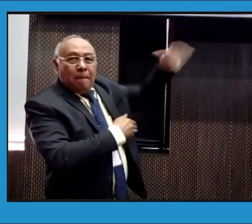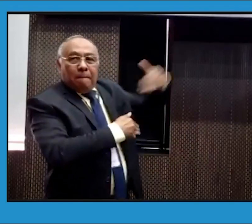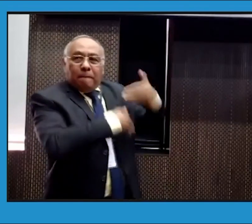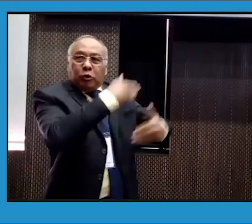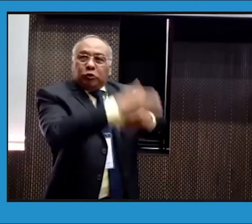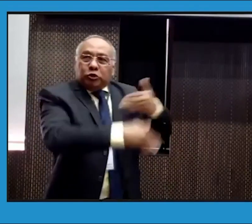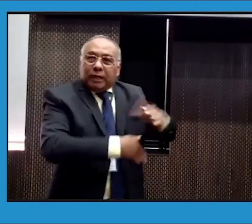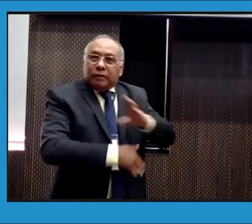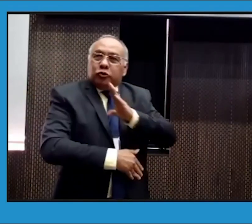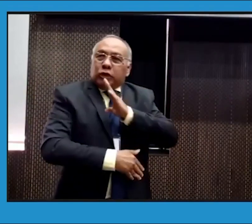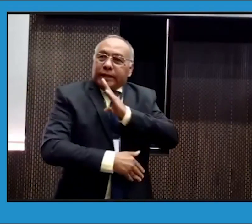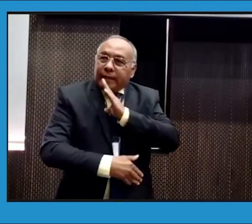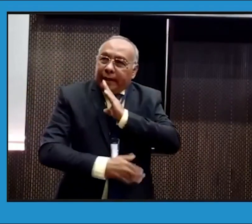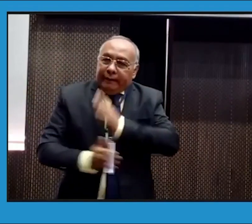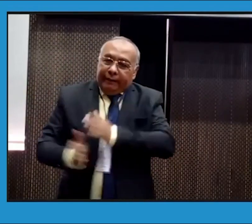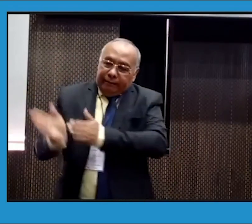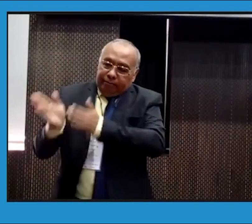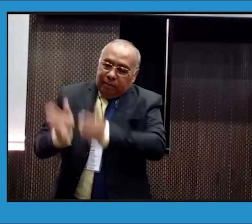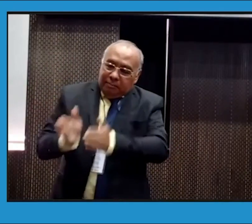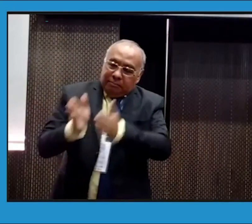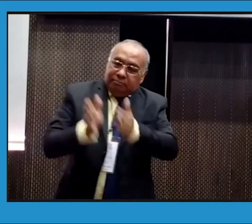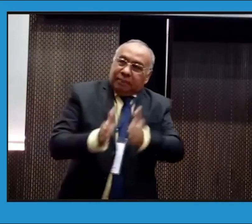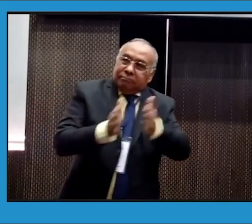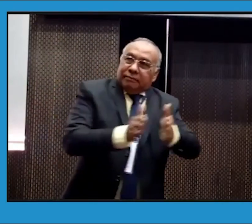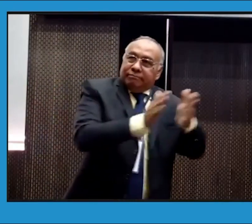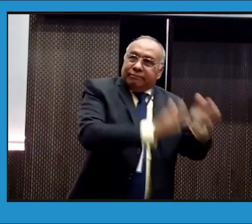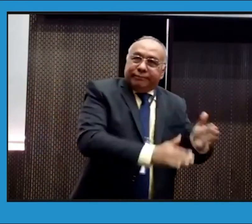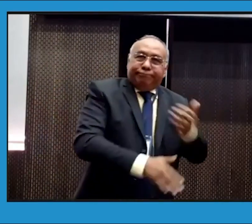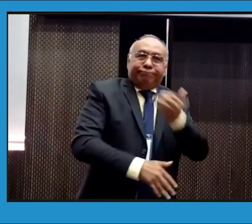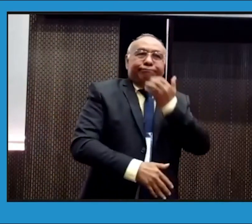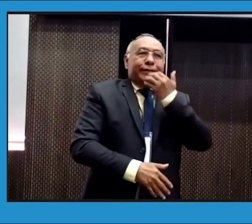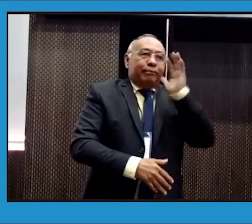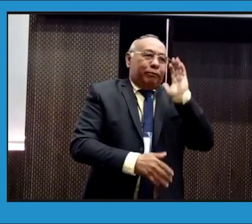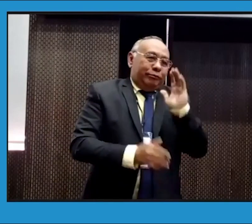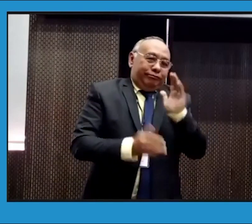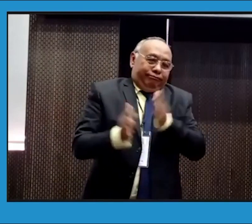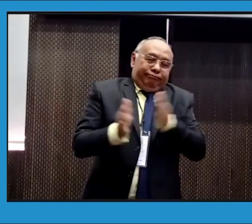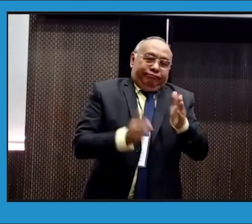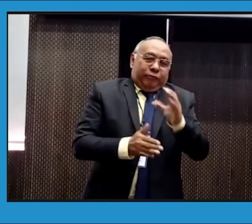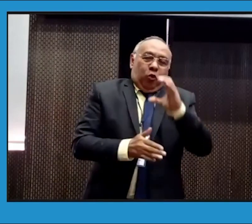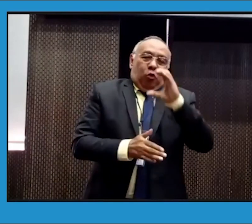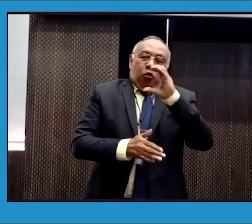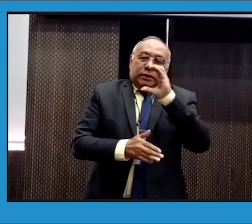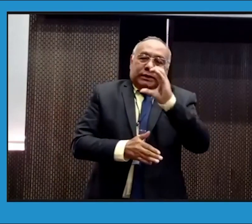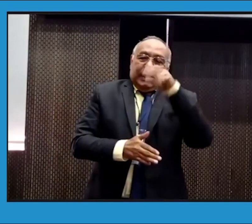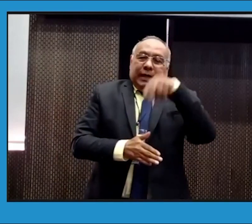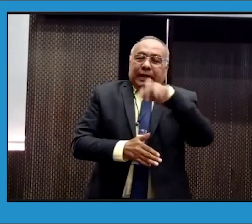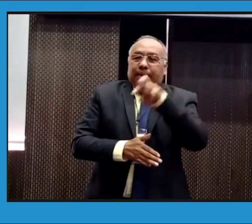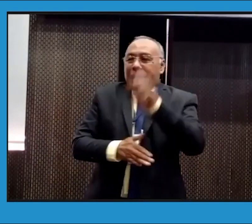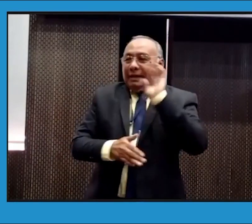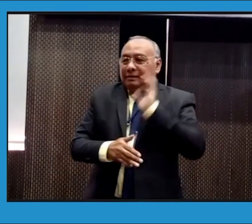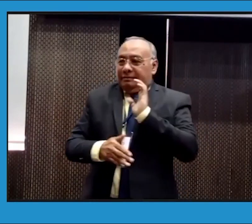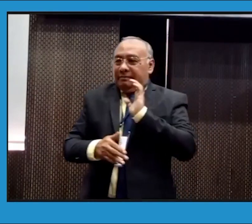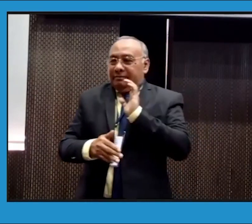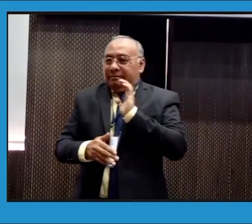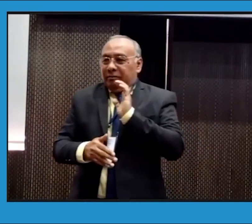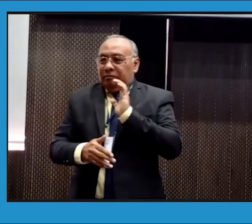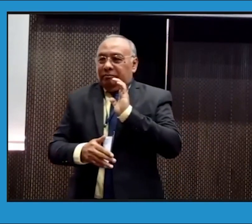las fases y el proceso que se tiene en el Plan de Desarrollo. Por ejemplo, en el CNP,